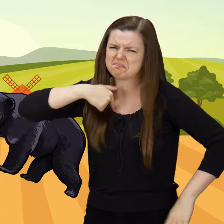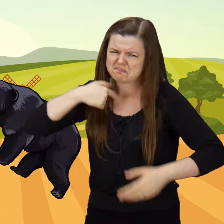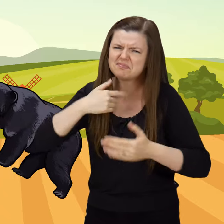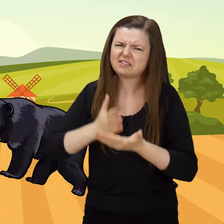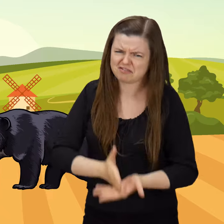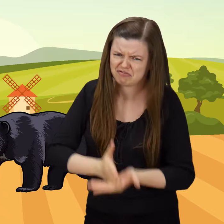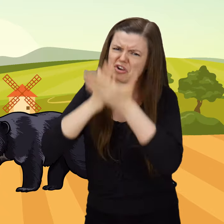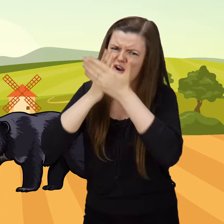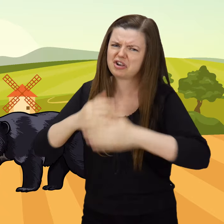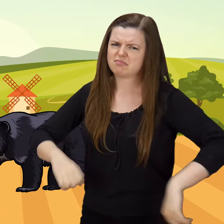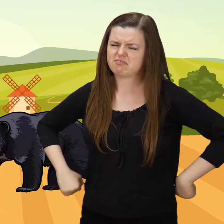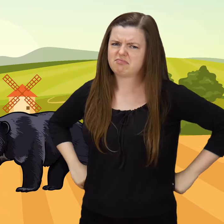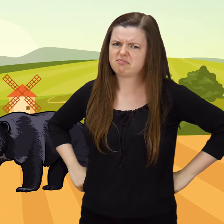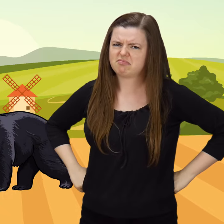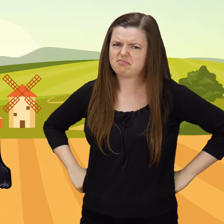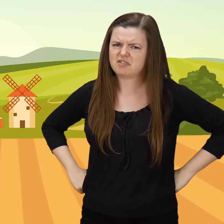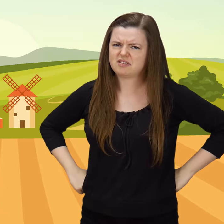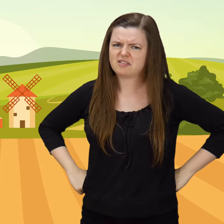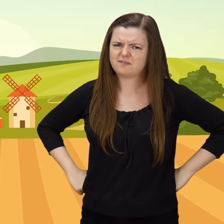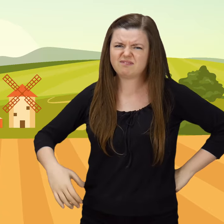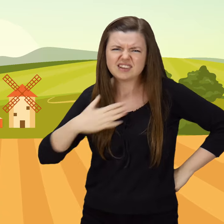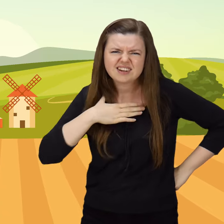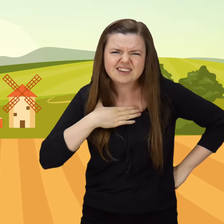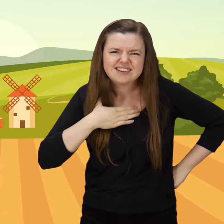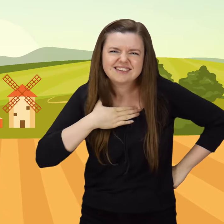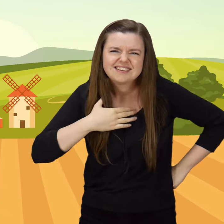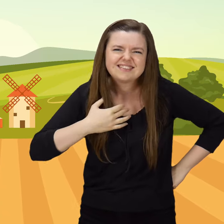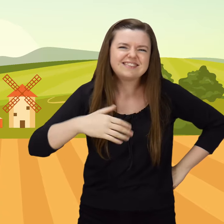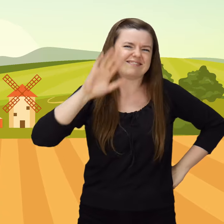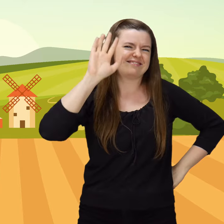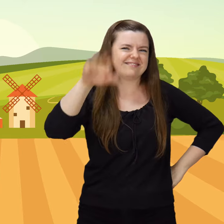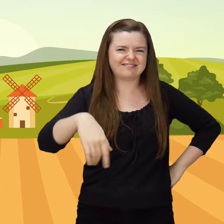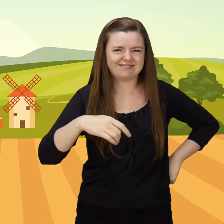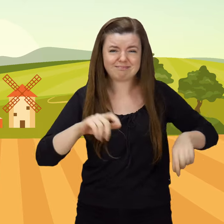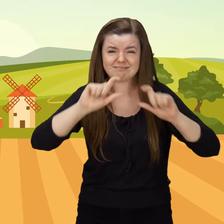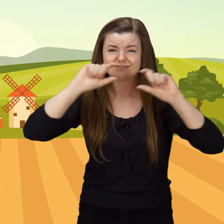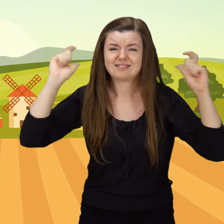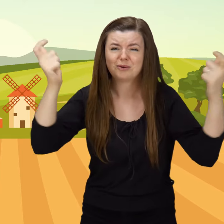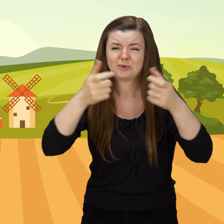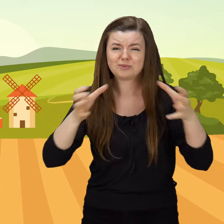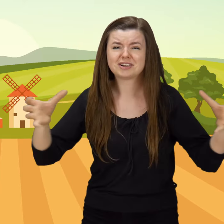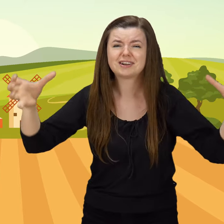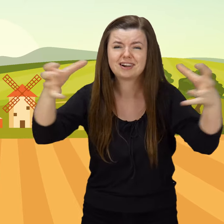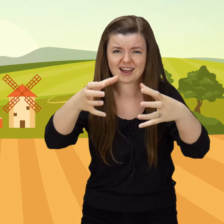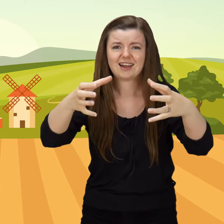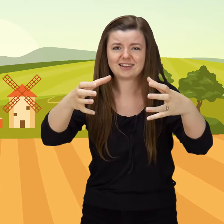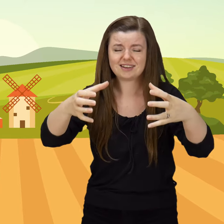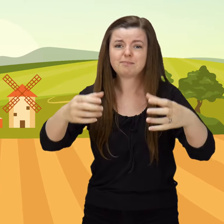dostoję. Wilki, ja ich całą zgraję,